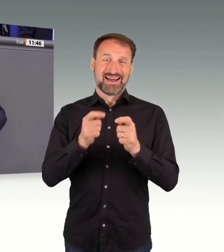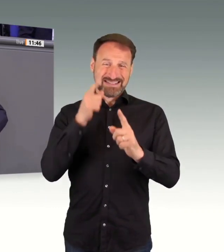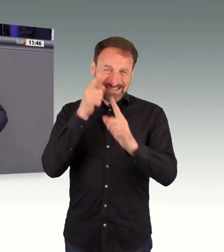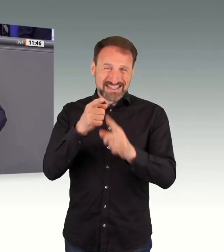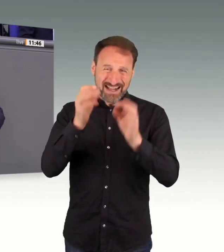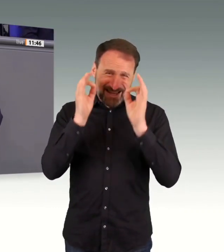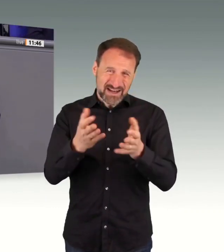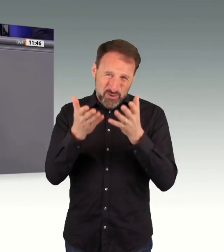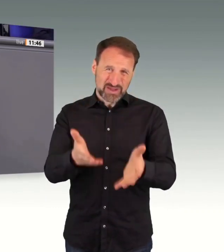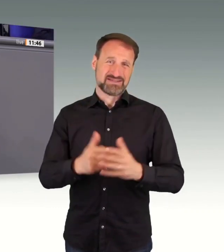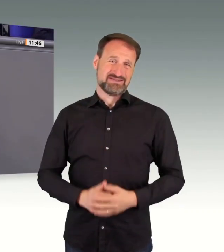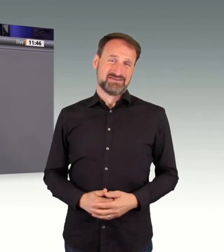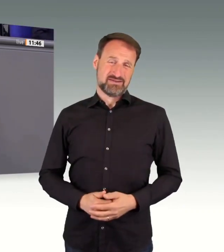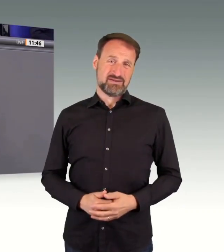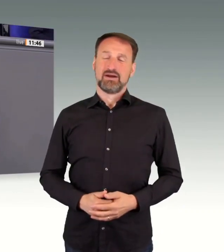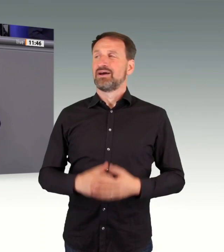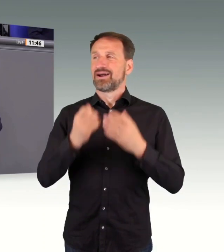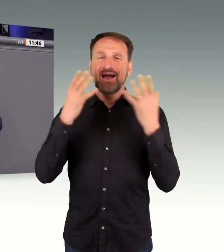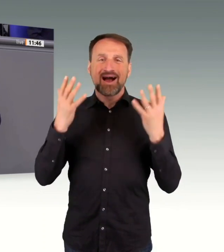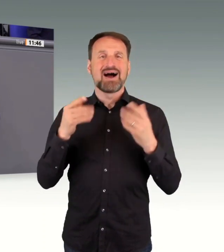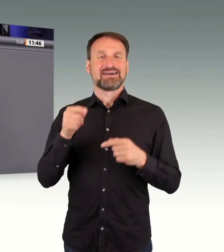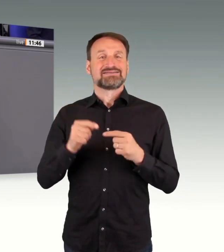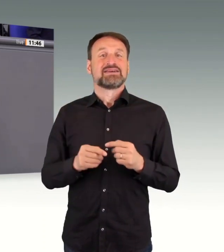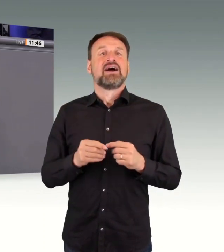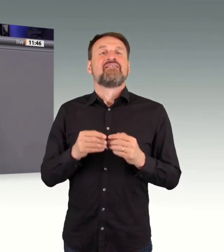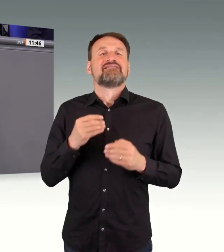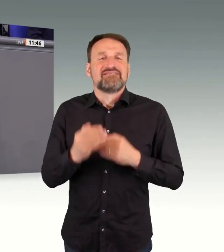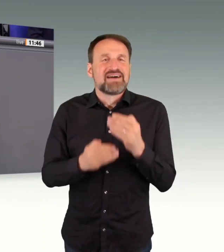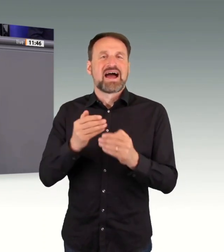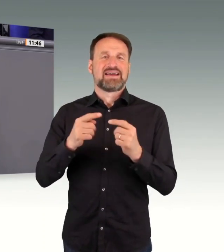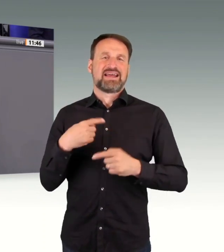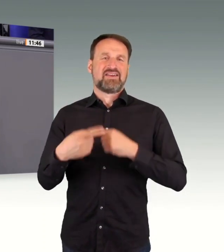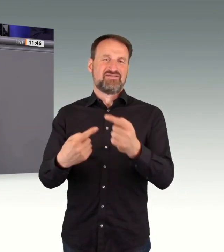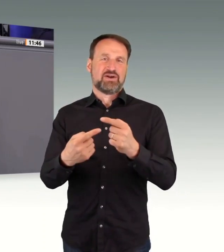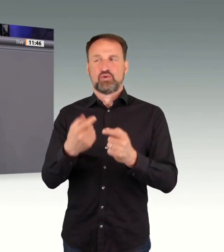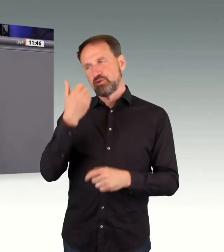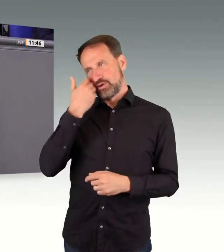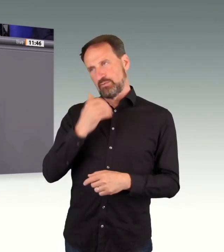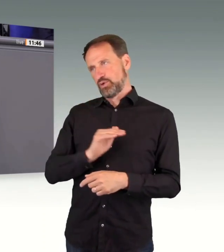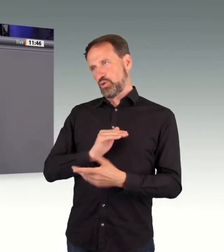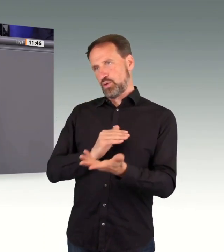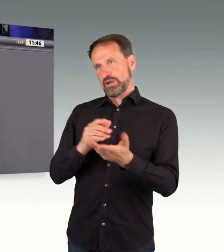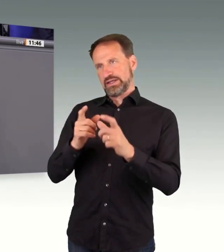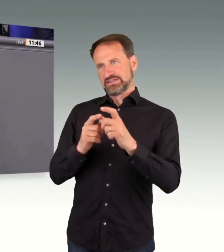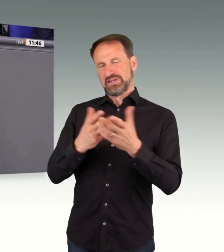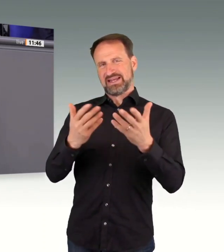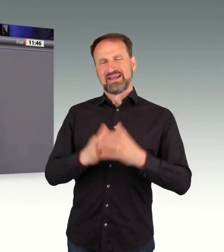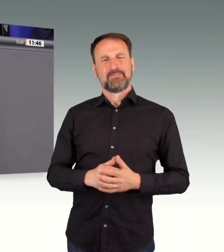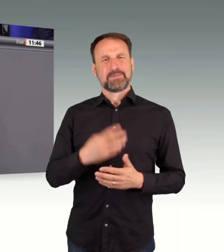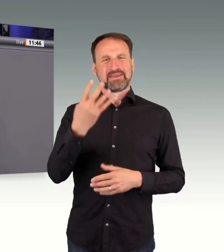sind natürlich eine Fortentwicklung auch dessen, liebe Kolleginnen und Kollegen der SPD, was wir mit vier